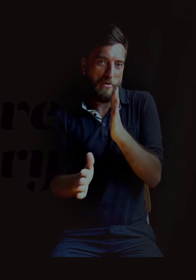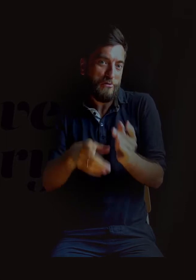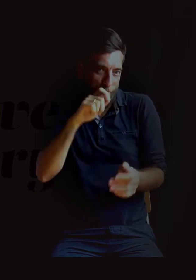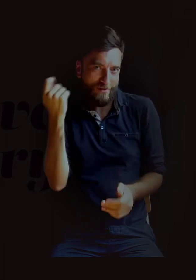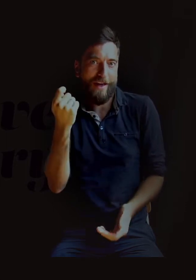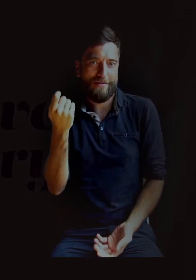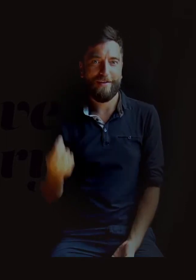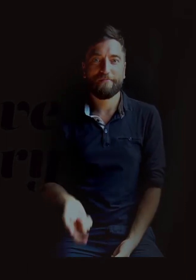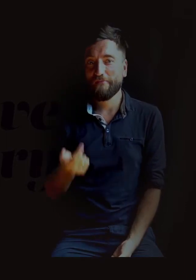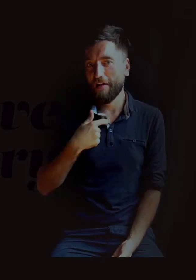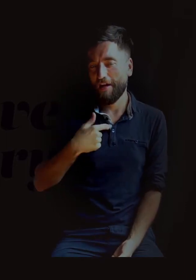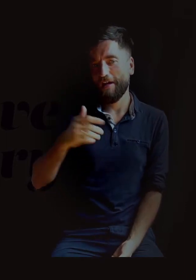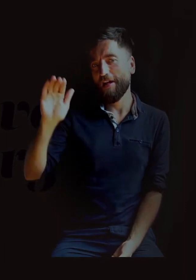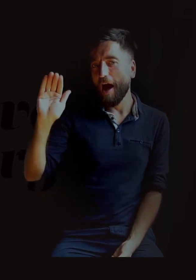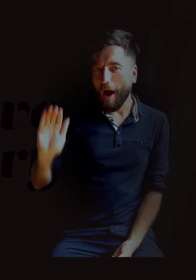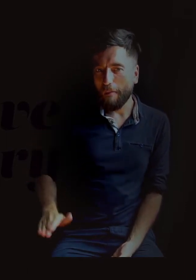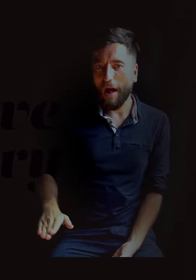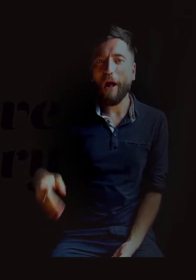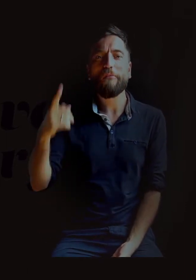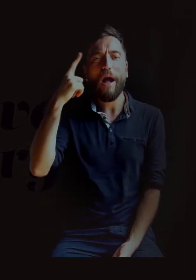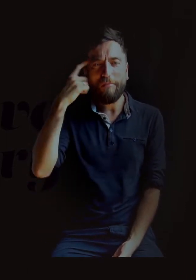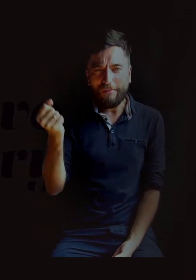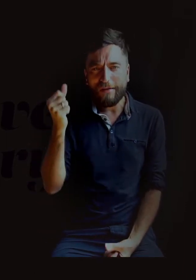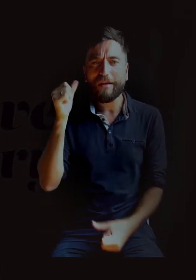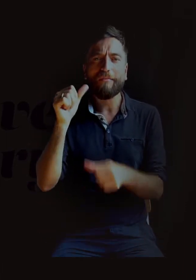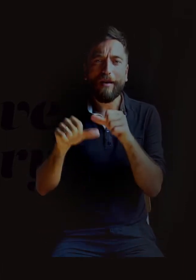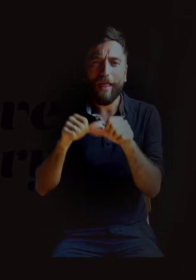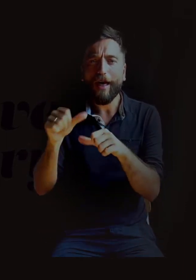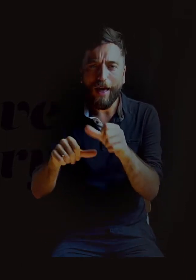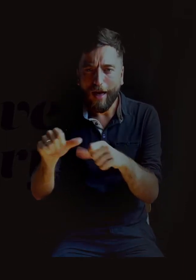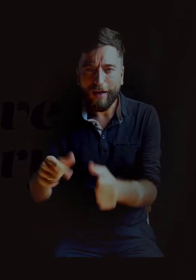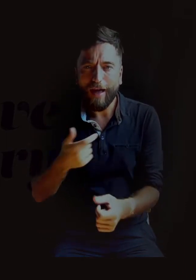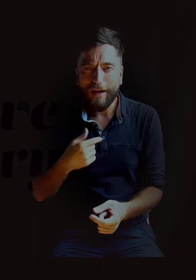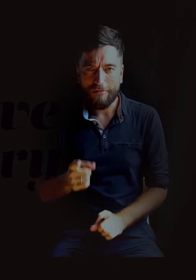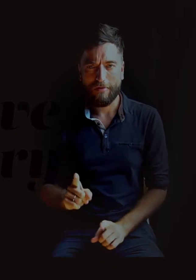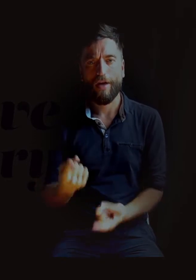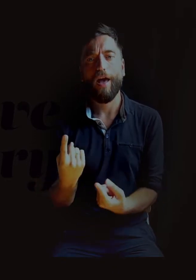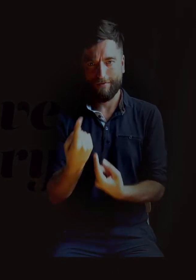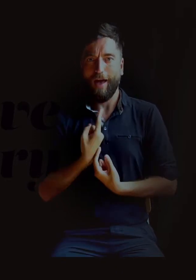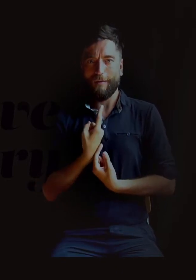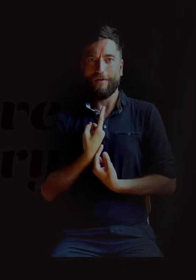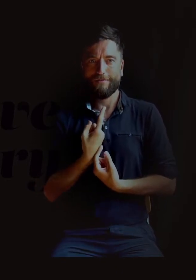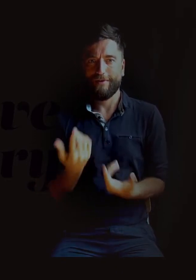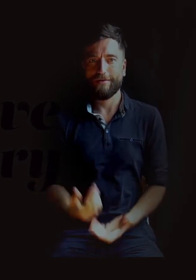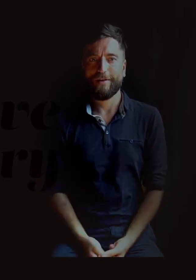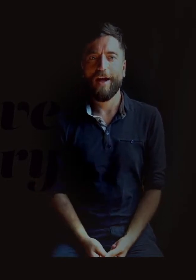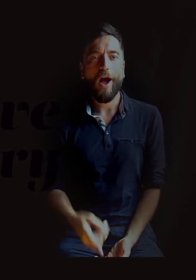Piłsudskiego. On był po prostu dziadkiem i w moich oczach, myślę, że po kilku lat, nie od samego początku, ja byłam bardzo